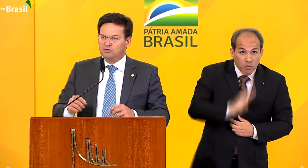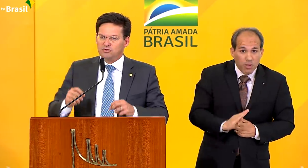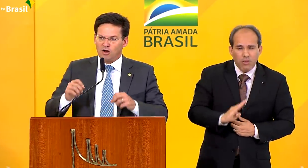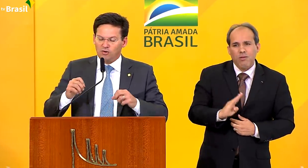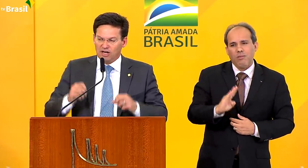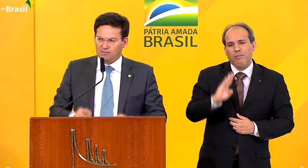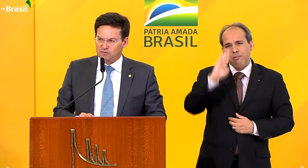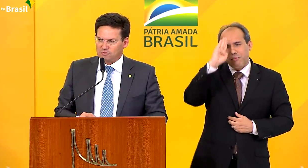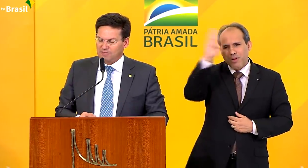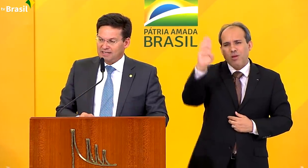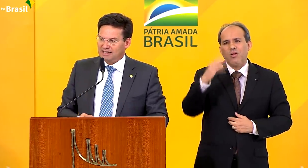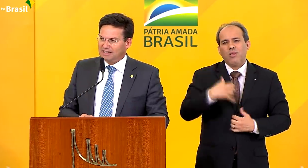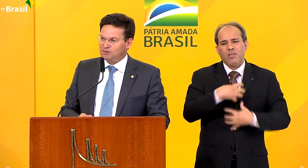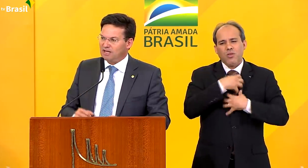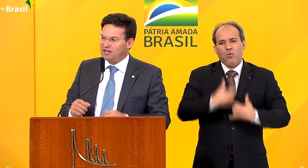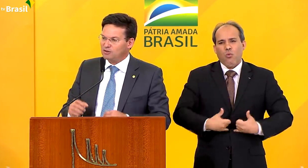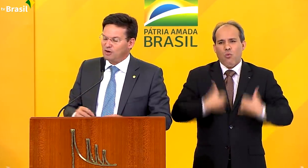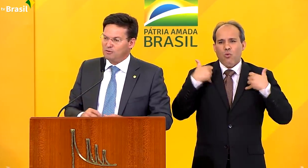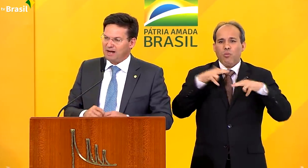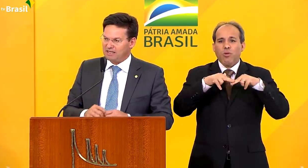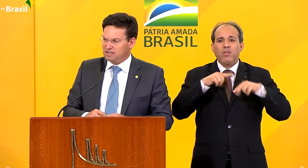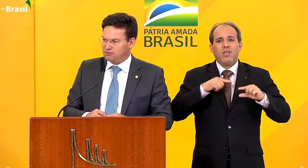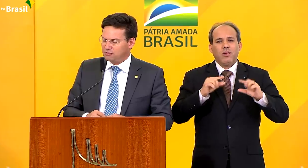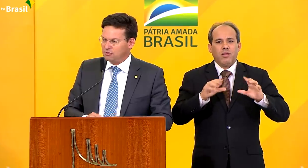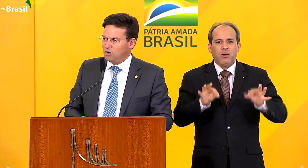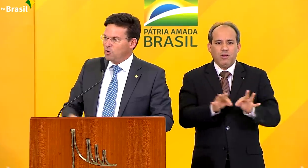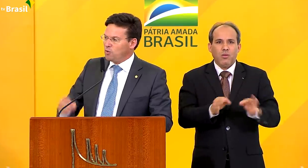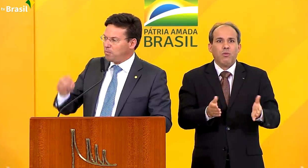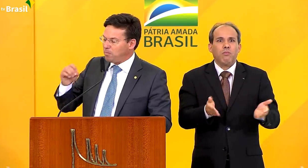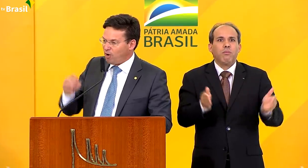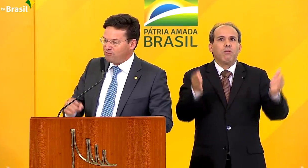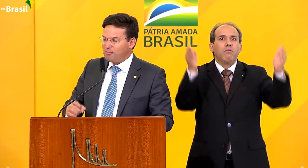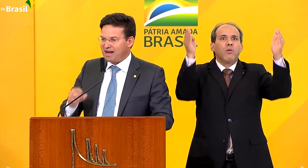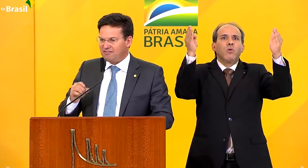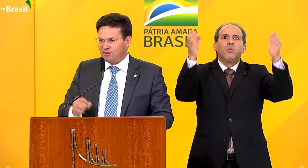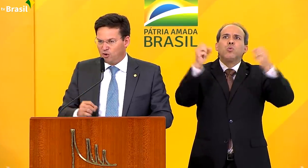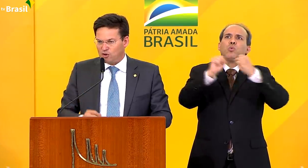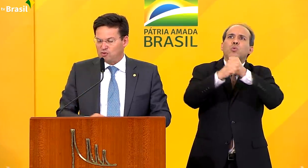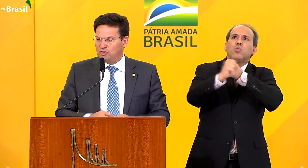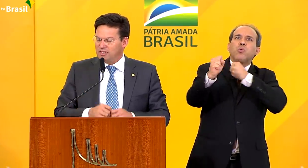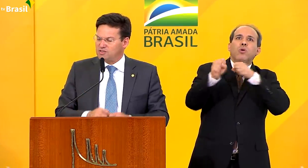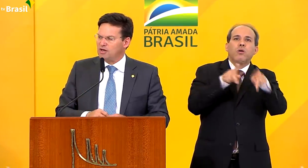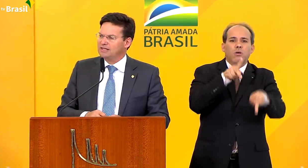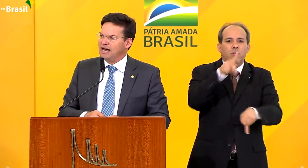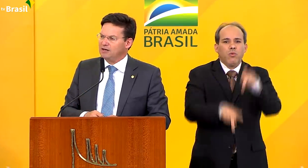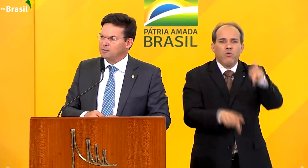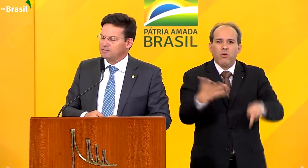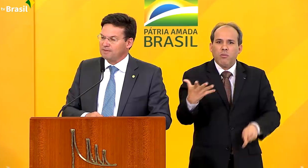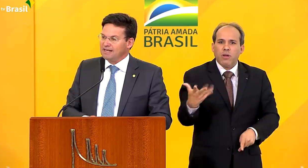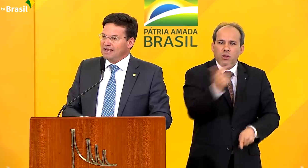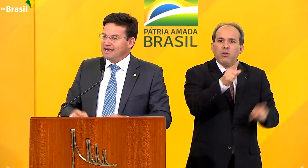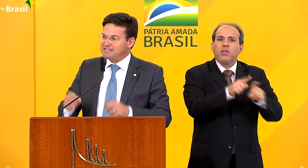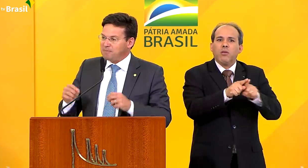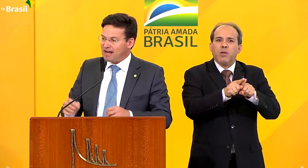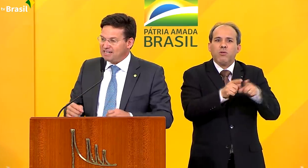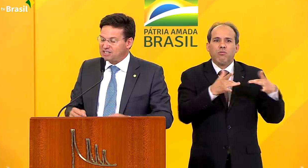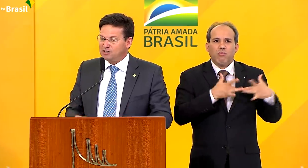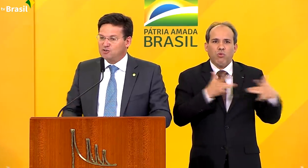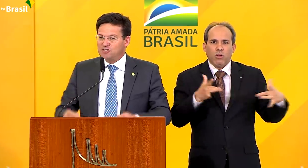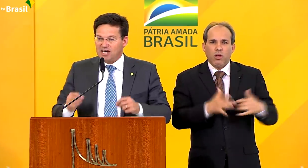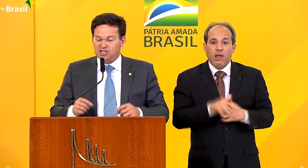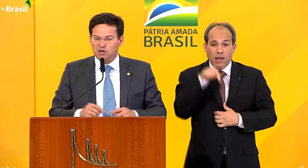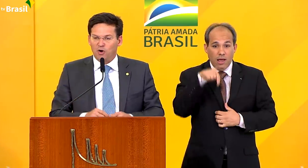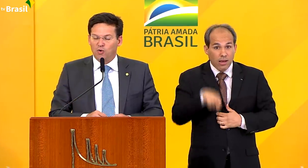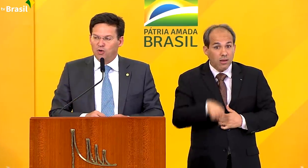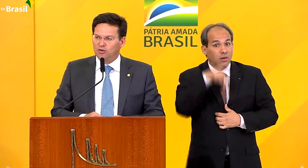nós tantos nos orgulhamos, que tem um território magnífico, um povo maravilhoso e solidário, esse país